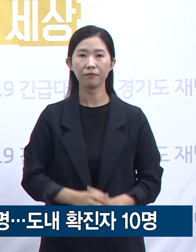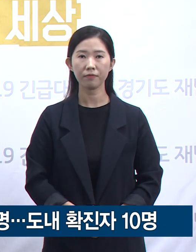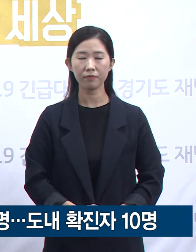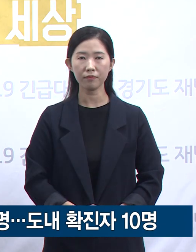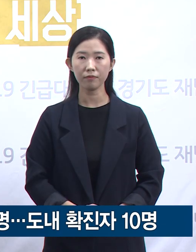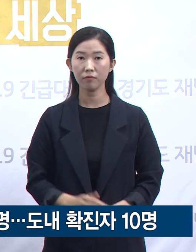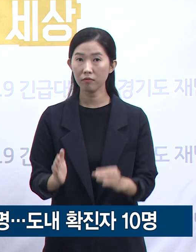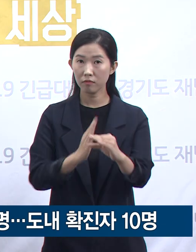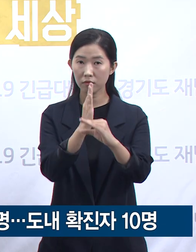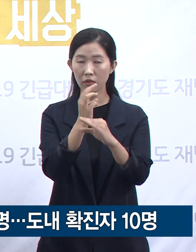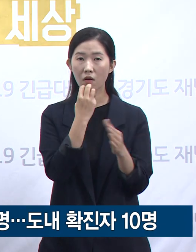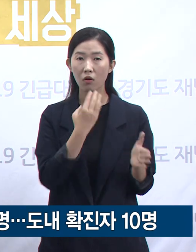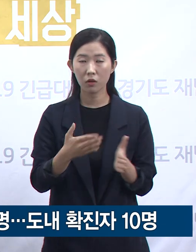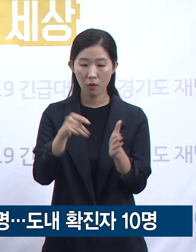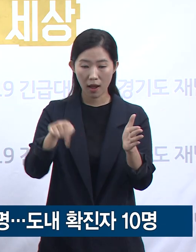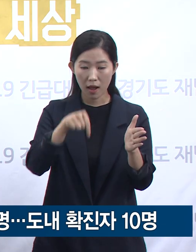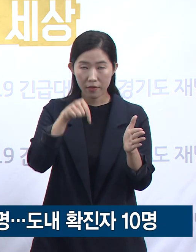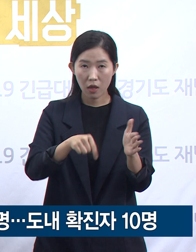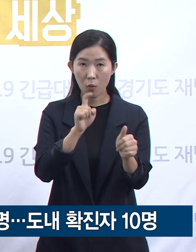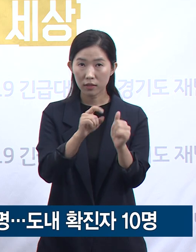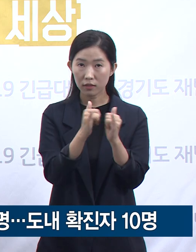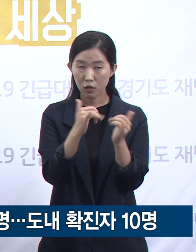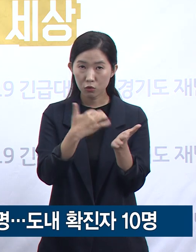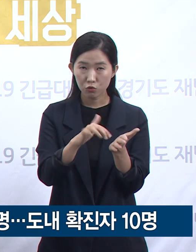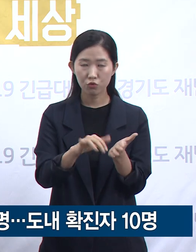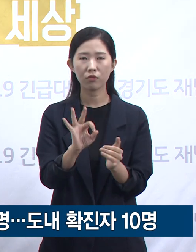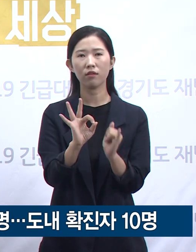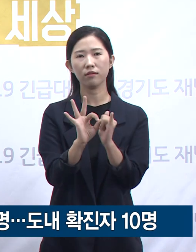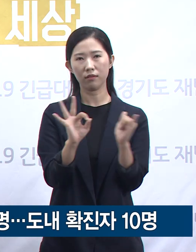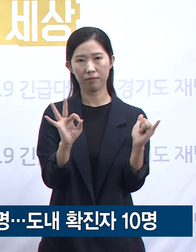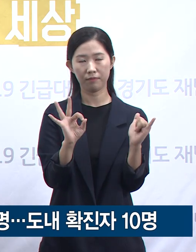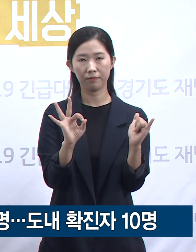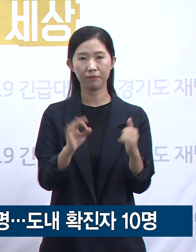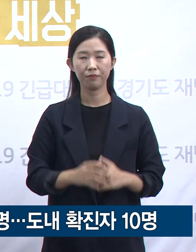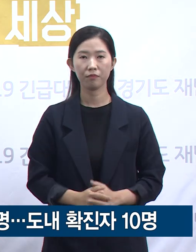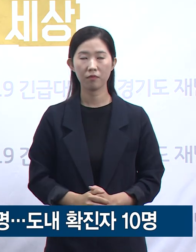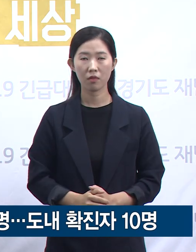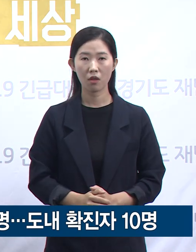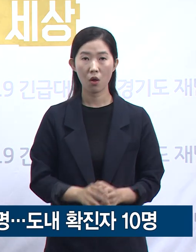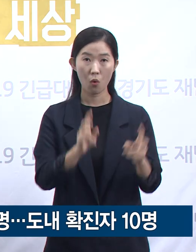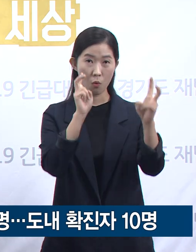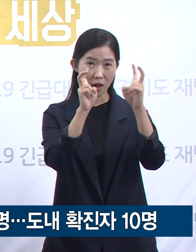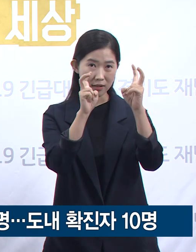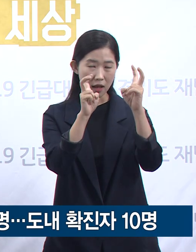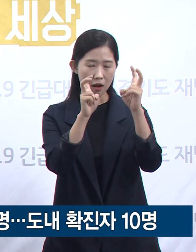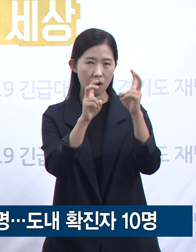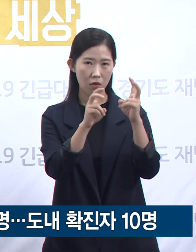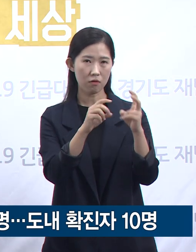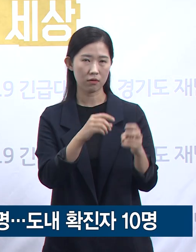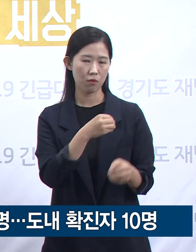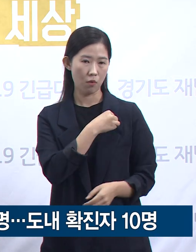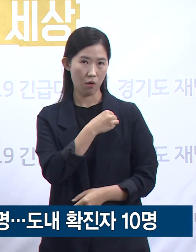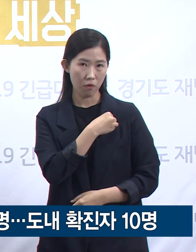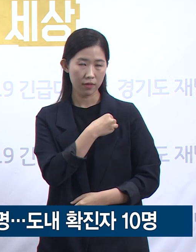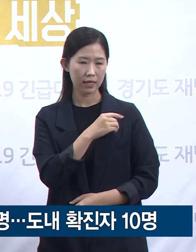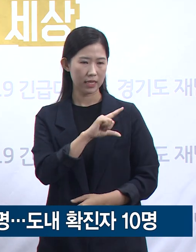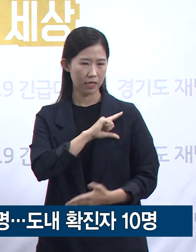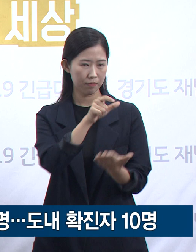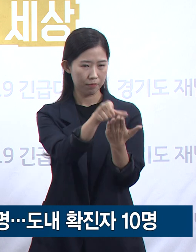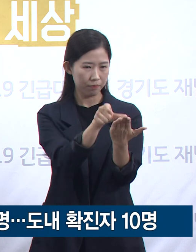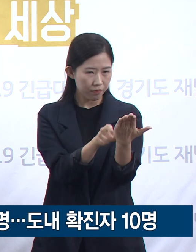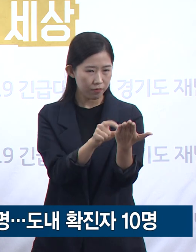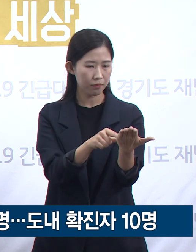경기도내 확진자는 10명입니다. 해당 업체와 관련한 명단을 확보하여 검사를 진행 중에 있으며,